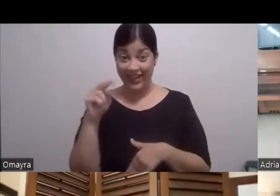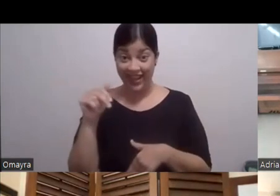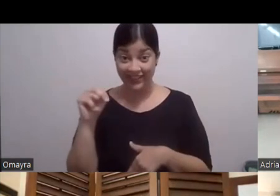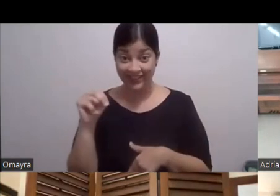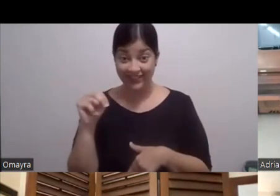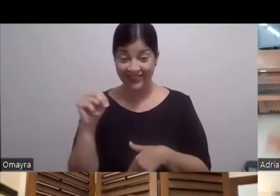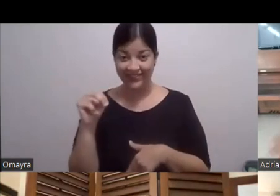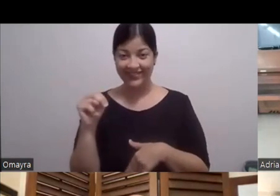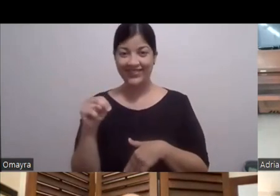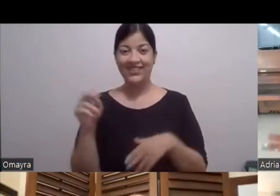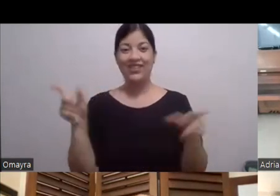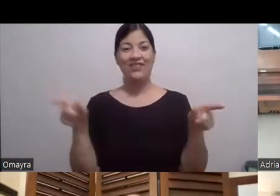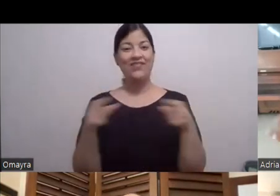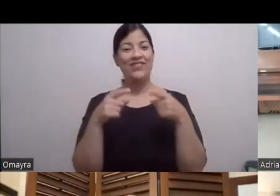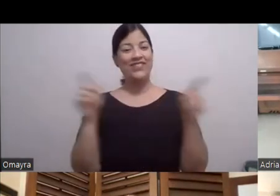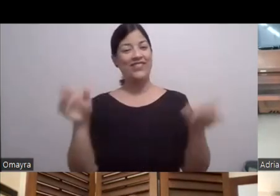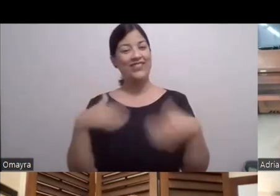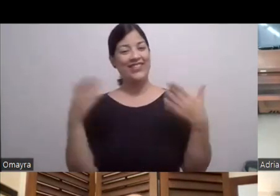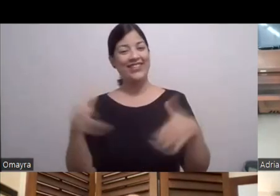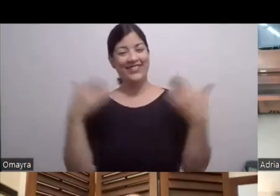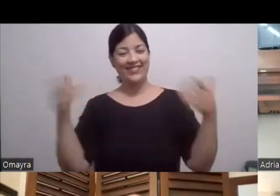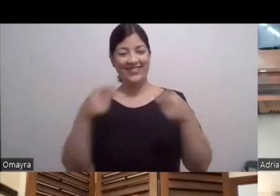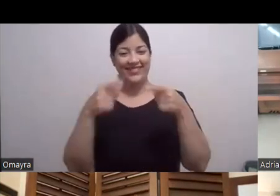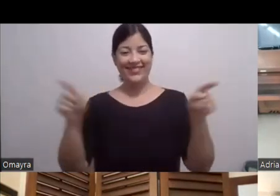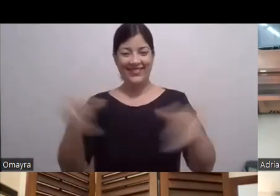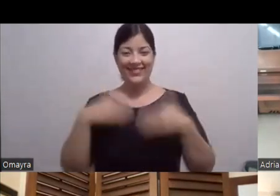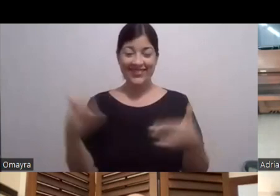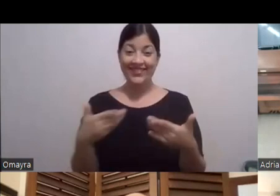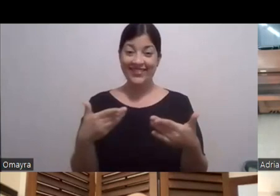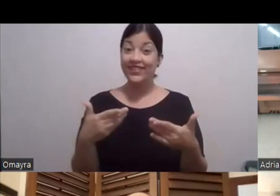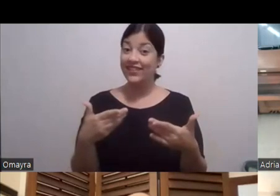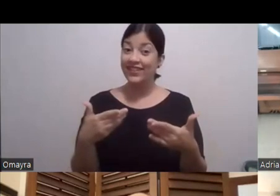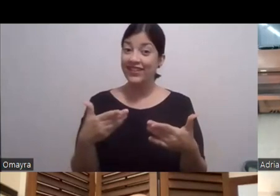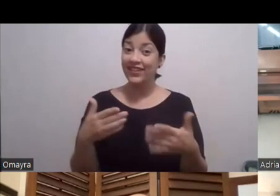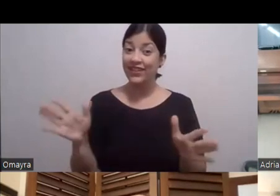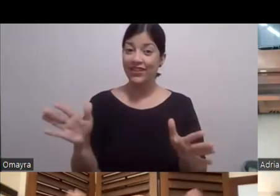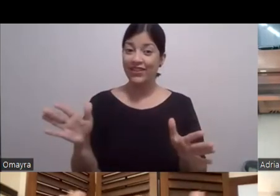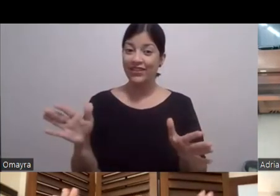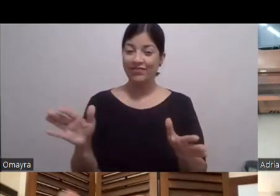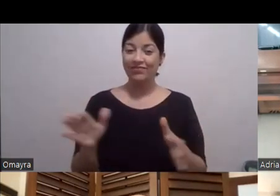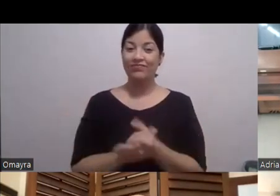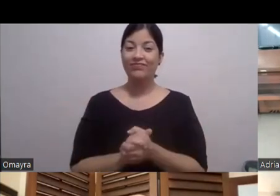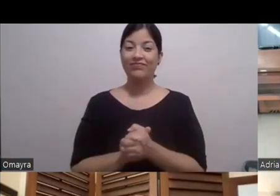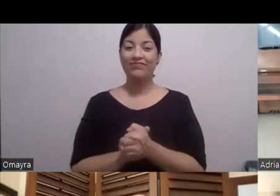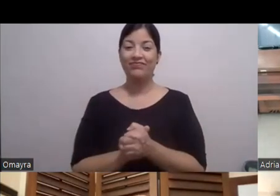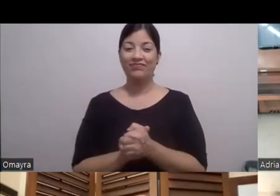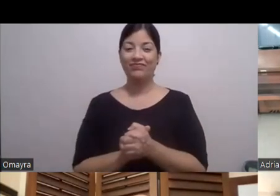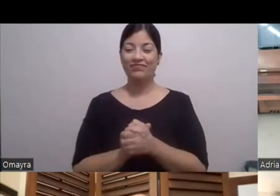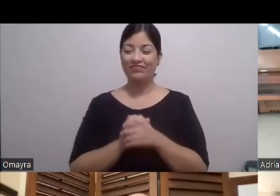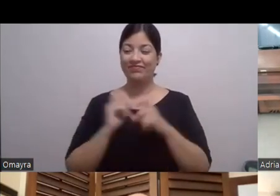cumpleaños Cumpleaños, cumpleaños Feliz Y tuvo su dunda Muy bien Tenía que sacar el loguito con el